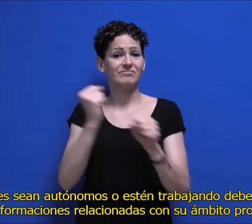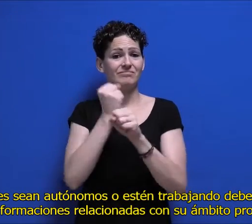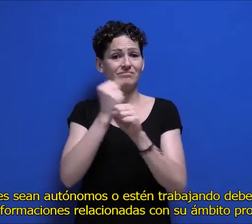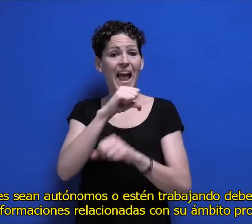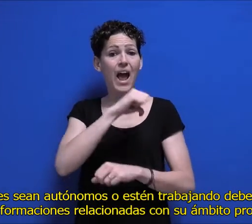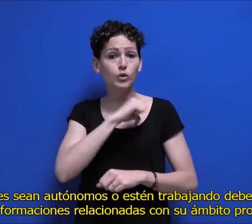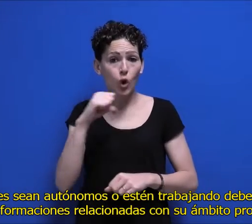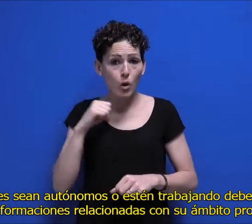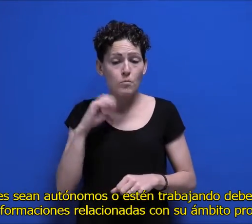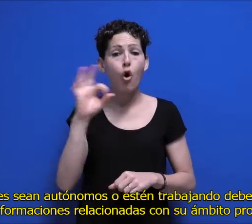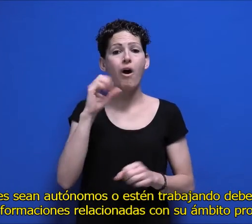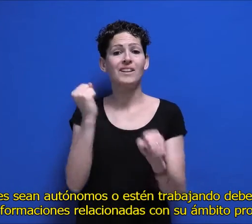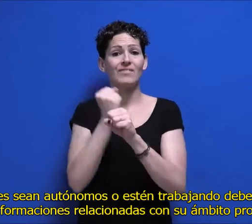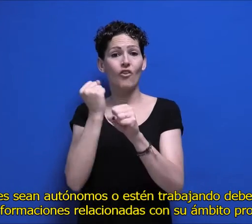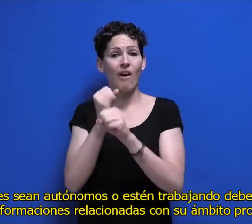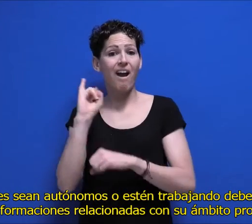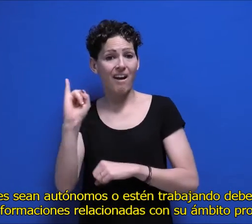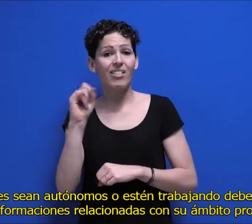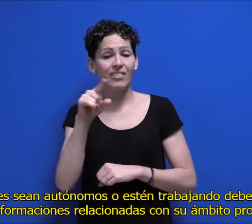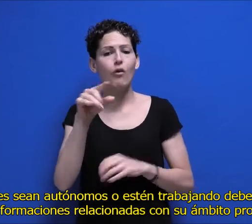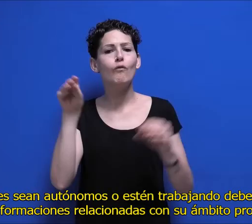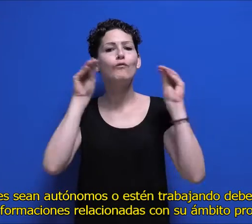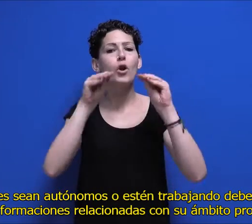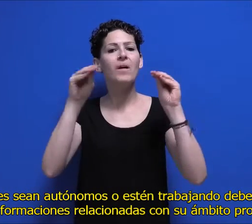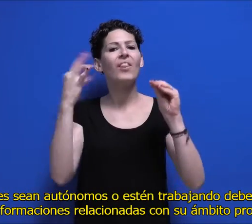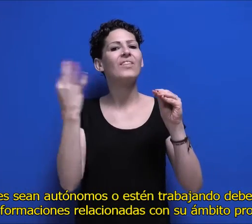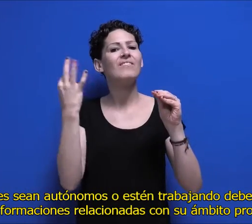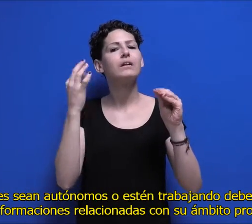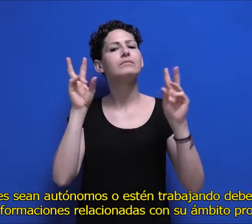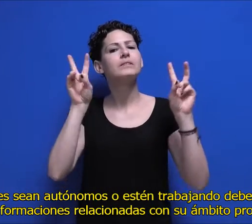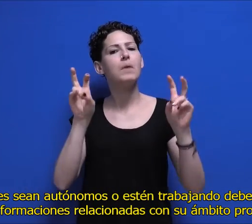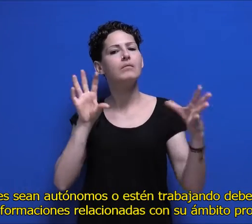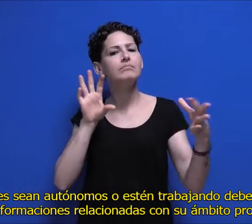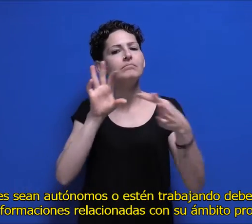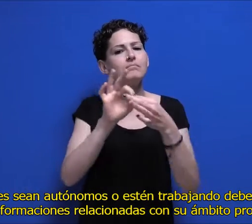o estén trabajando deberán seleccionar formaciones relacionadas con su ámbito profesional.